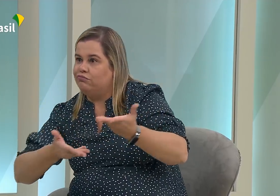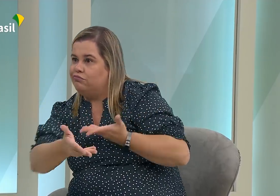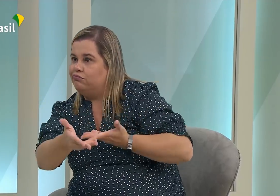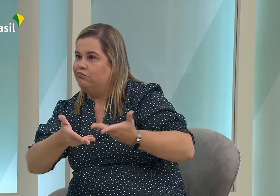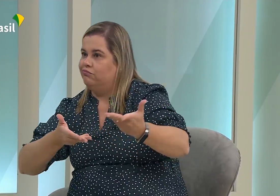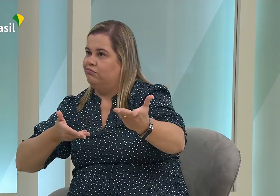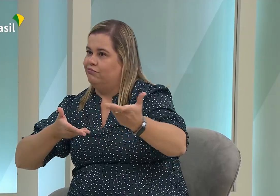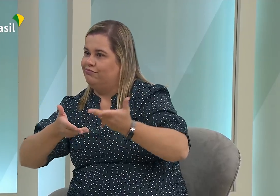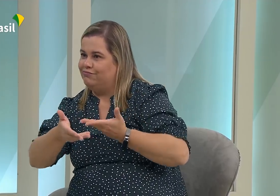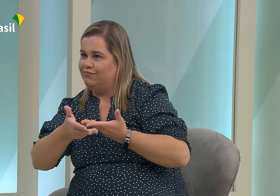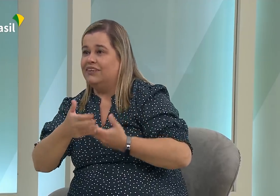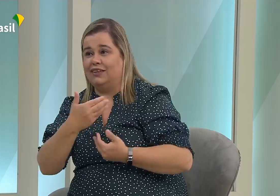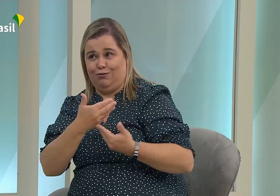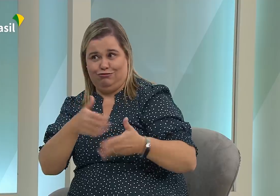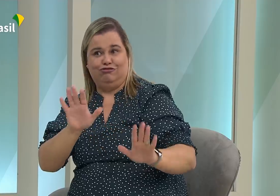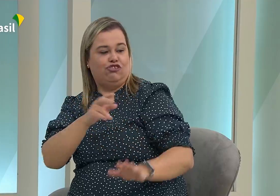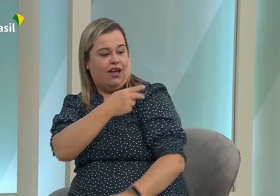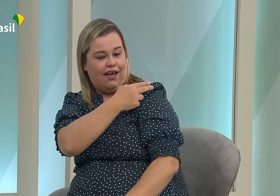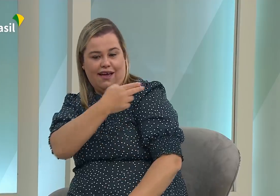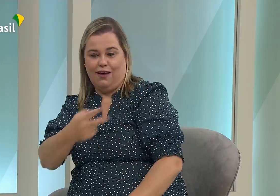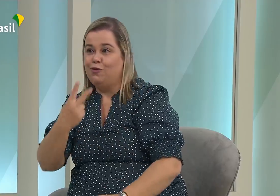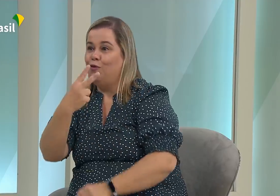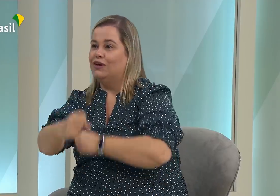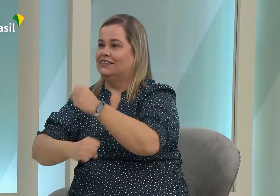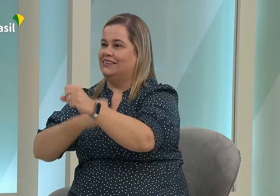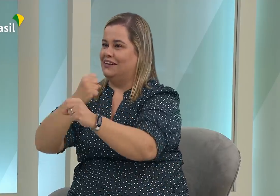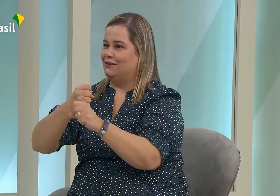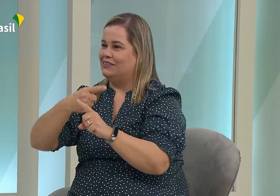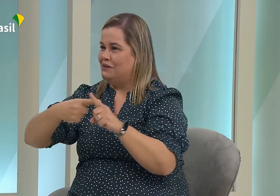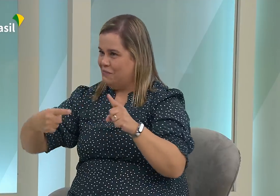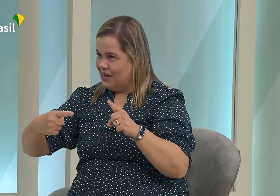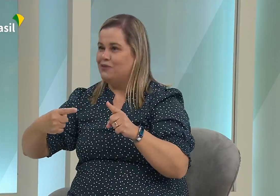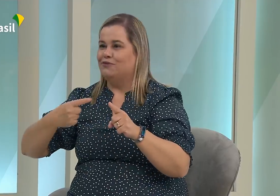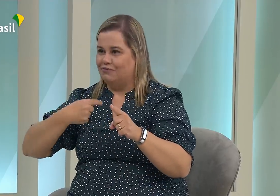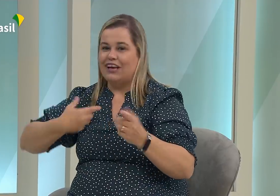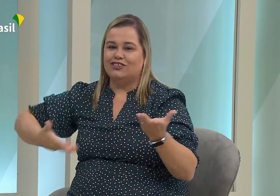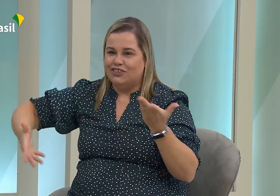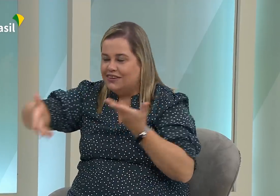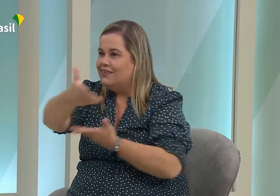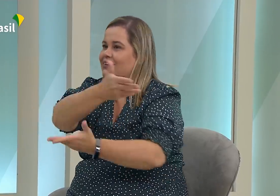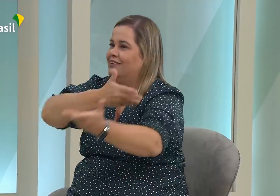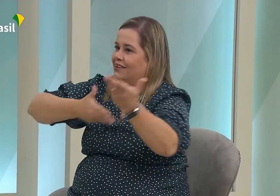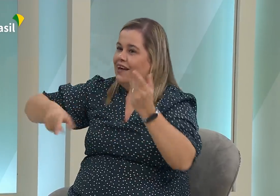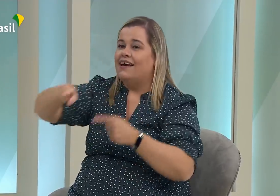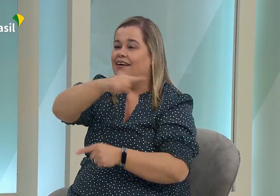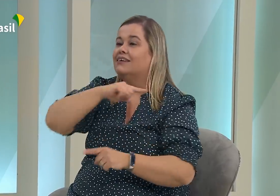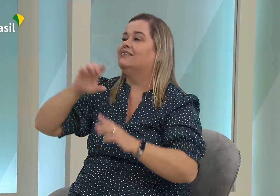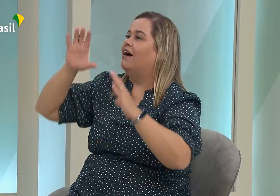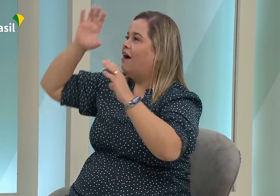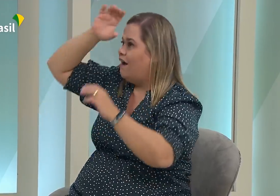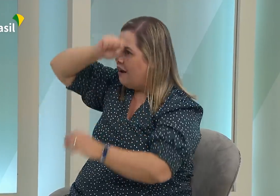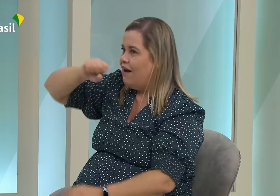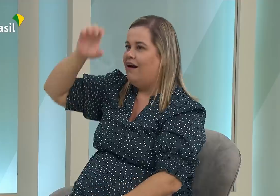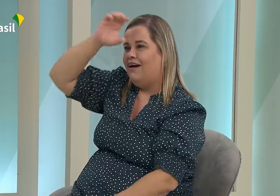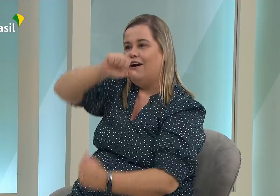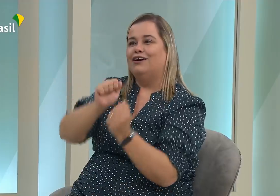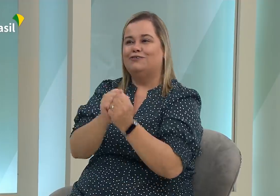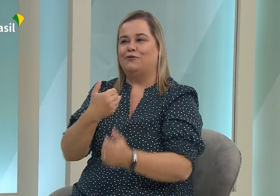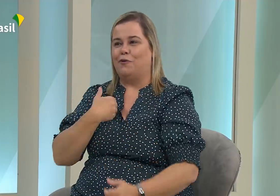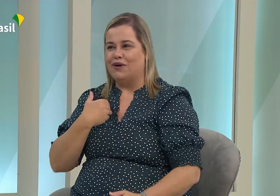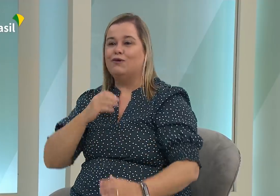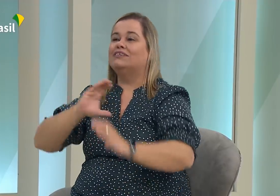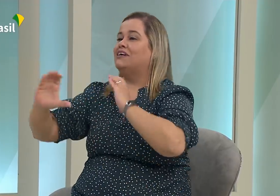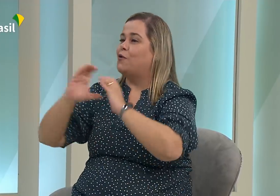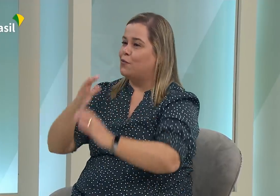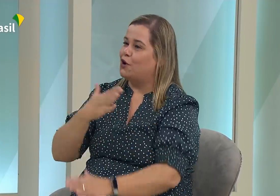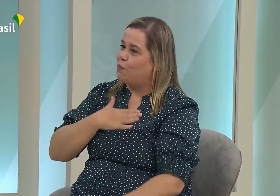E eu não. O surdo usa a língua brasileira de sinais. Então, como conversar? Então, já estou trabalhando aqui há dois anos e meio e